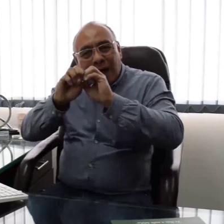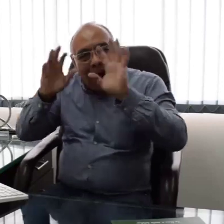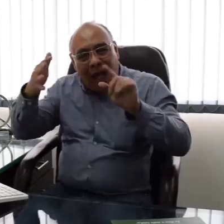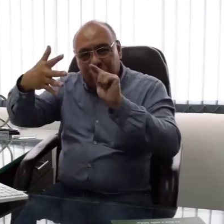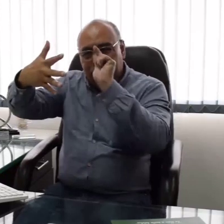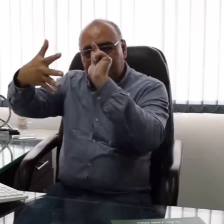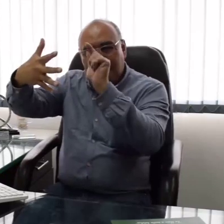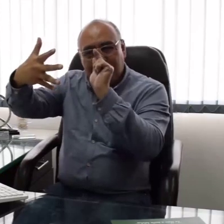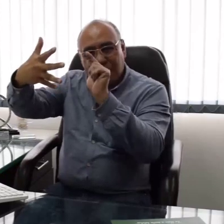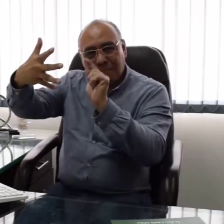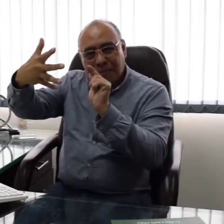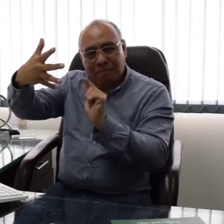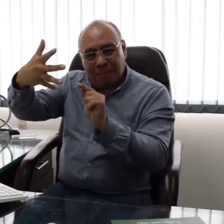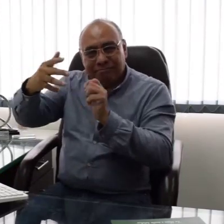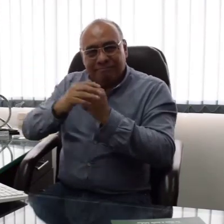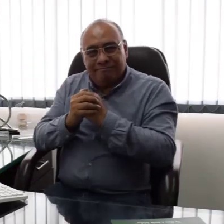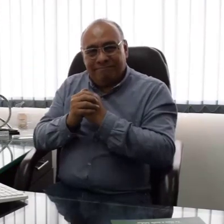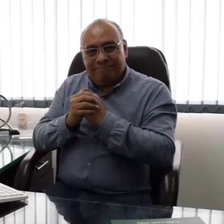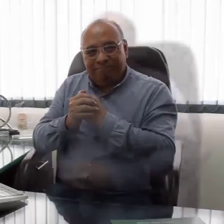Para ello, daremos claridad a los siguientes puntos.